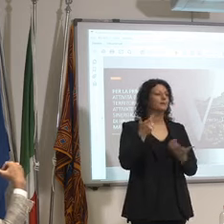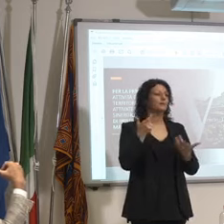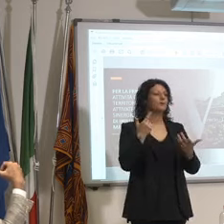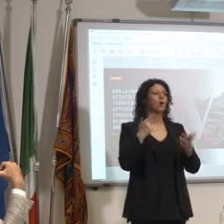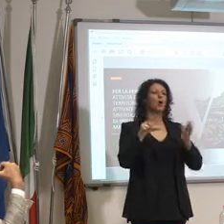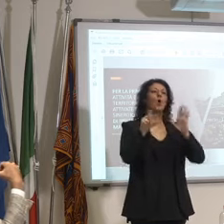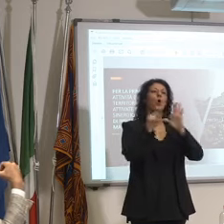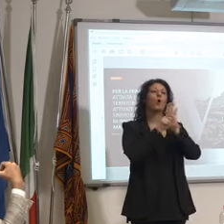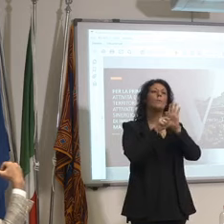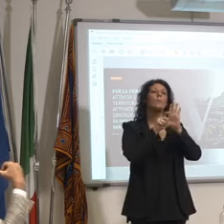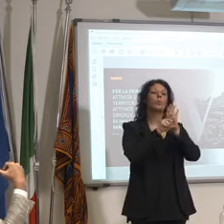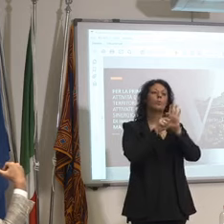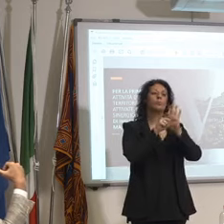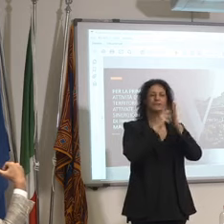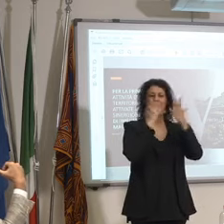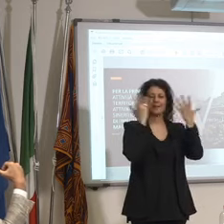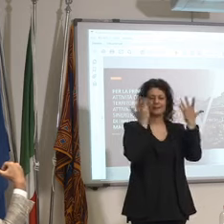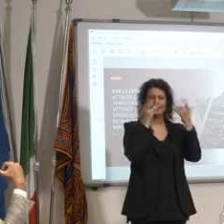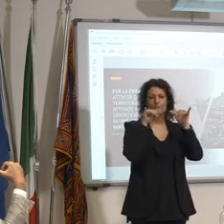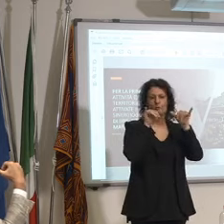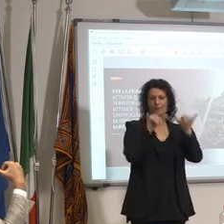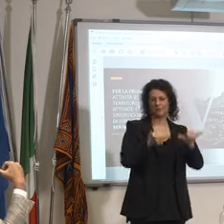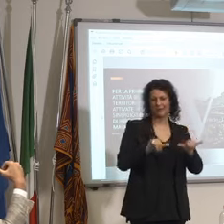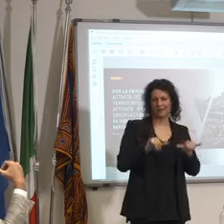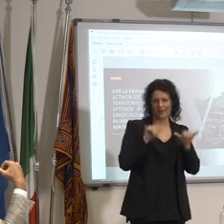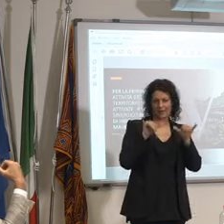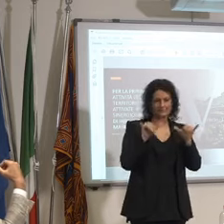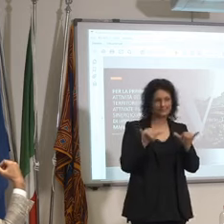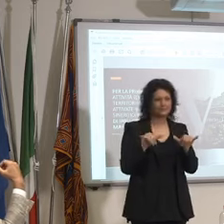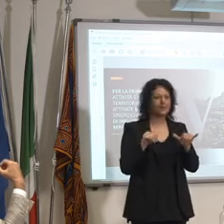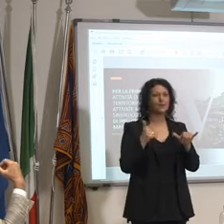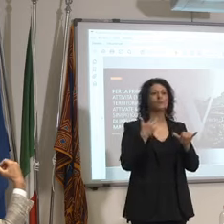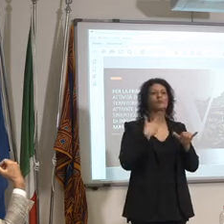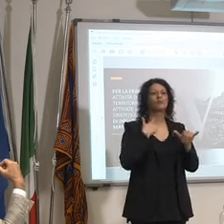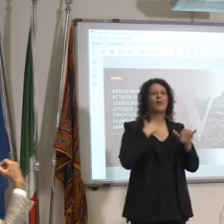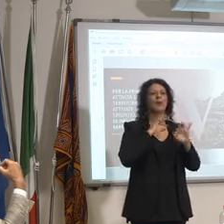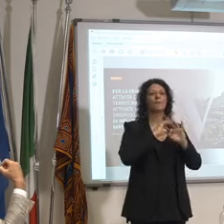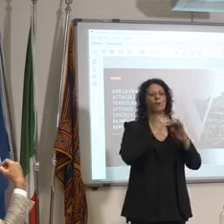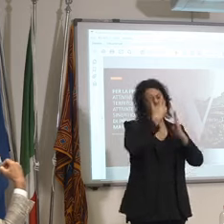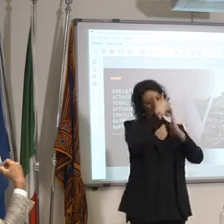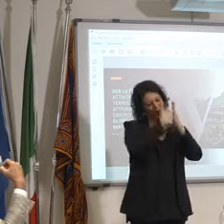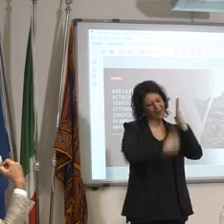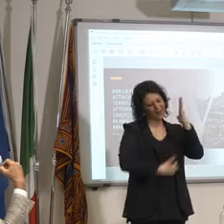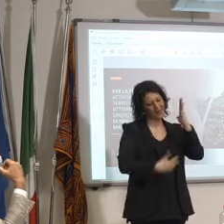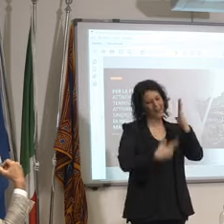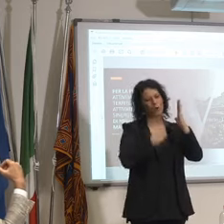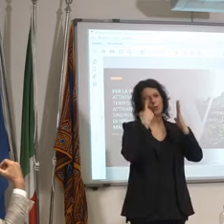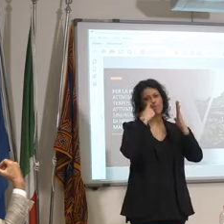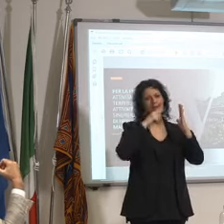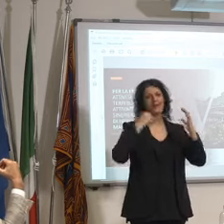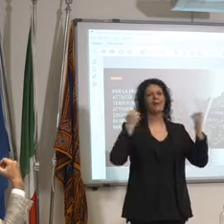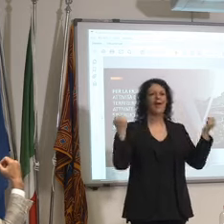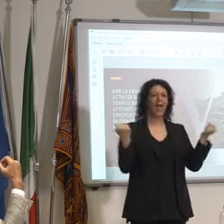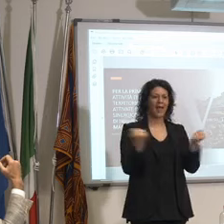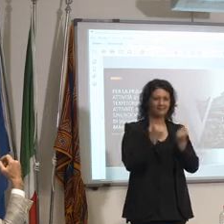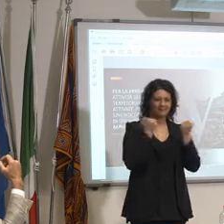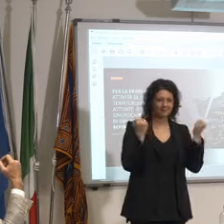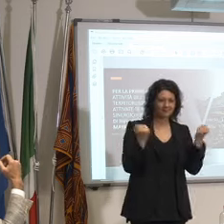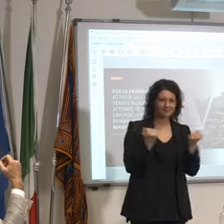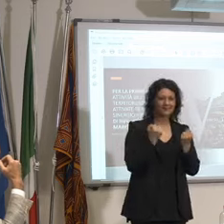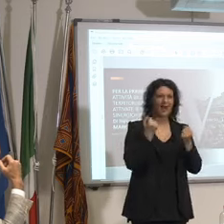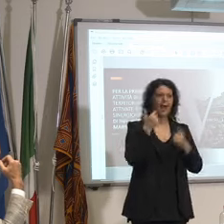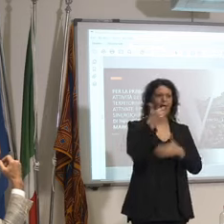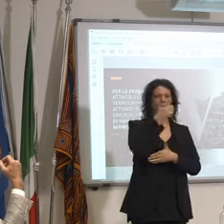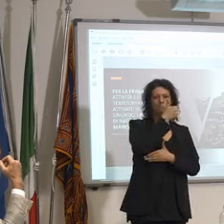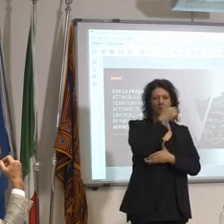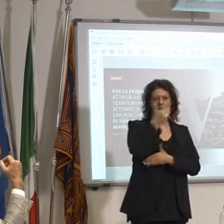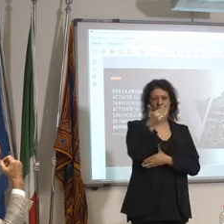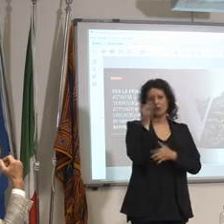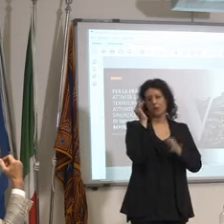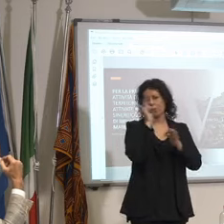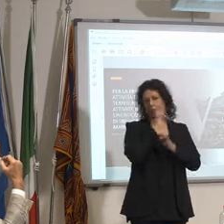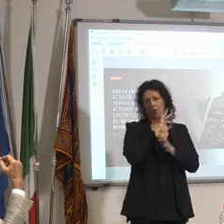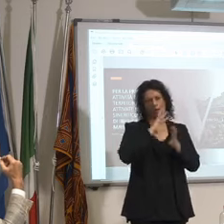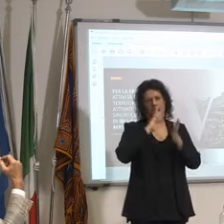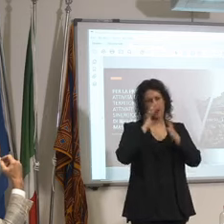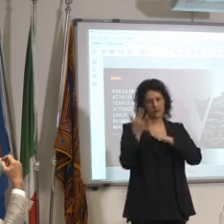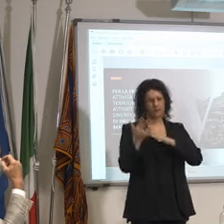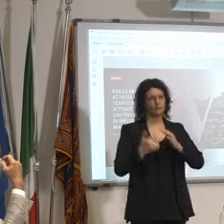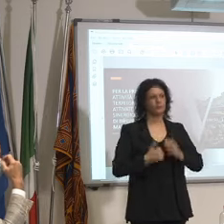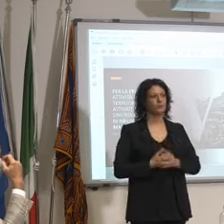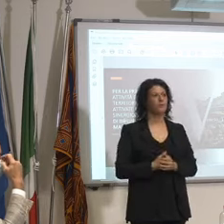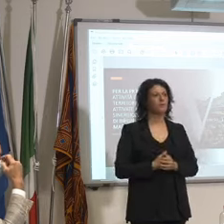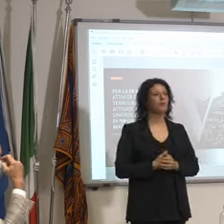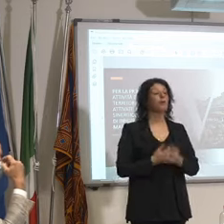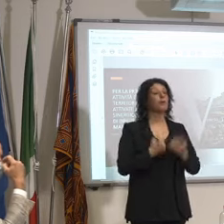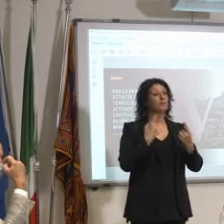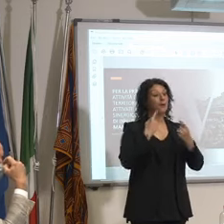attività extraalberghiere o alberghiere comunque che esisteva ma questo